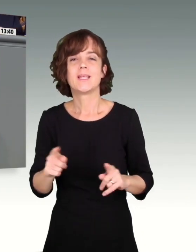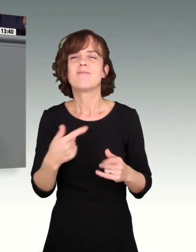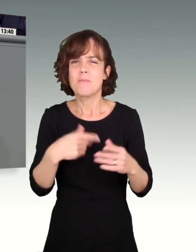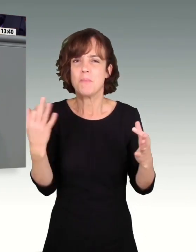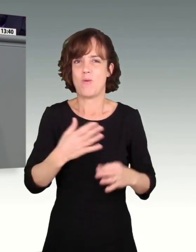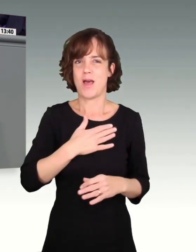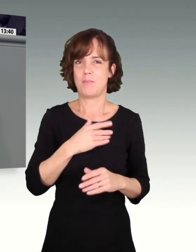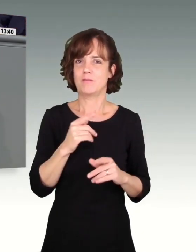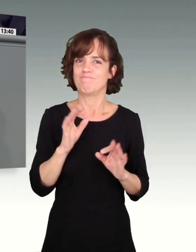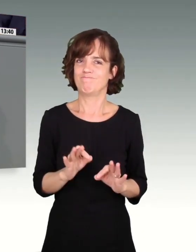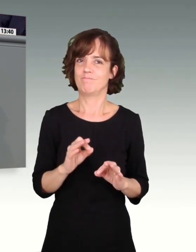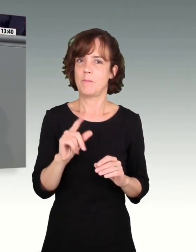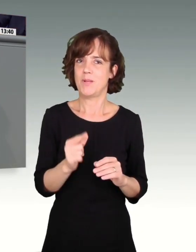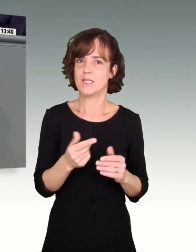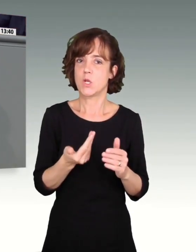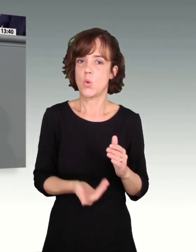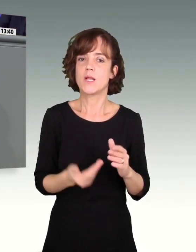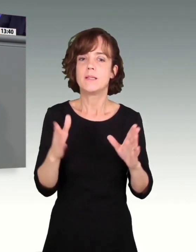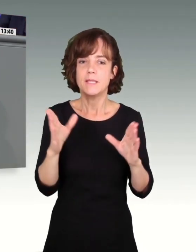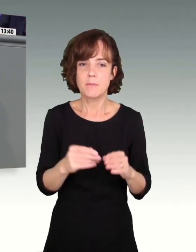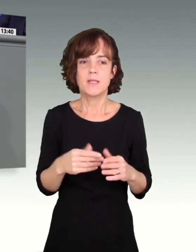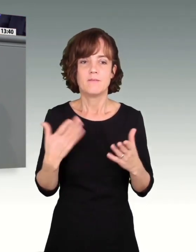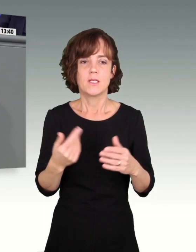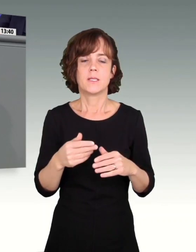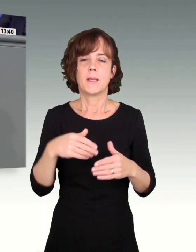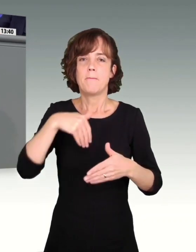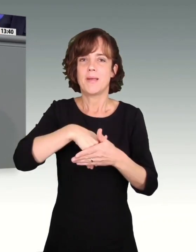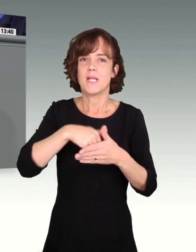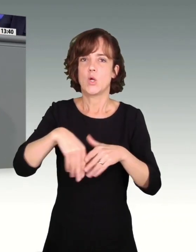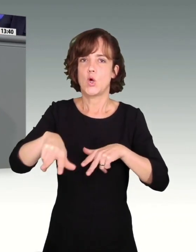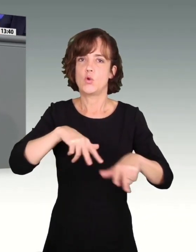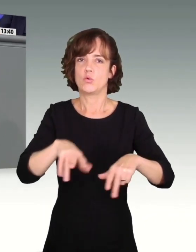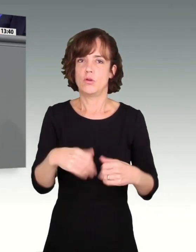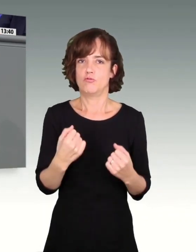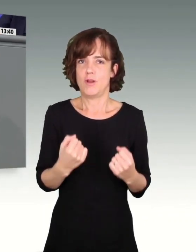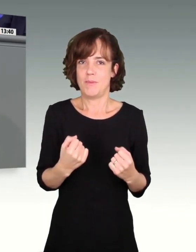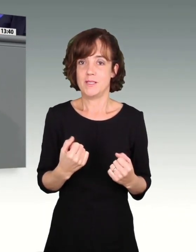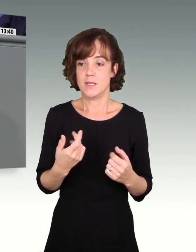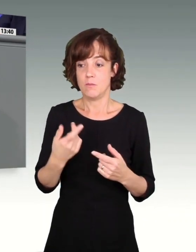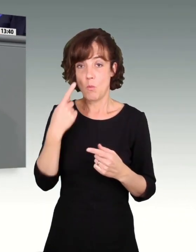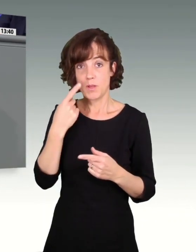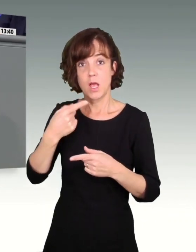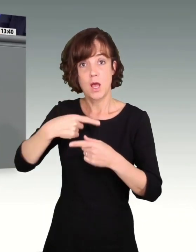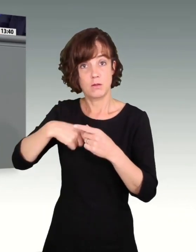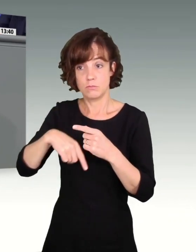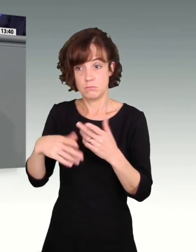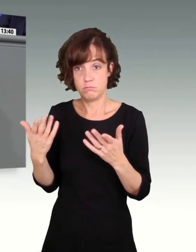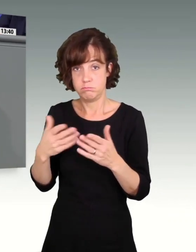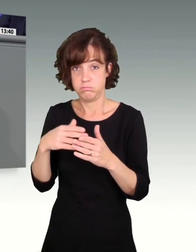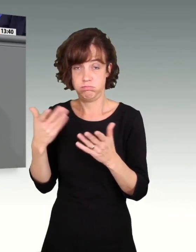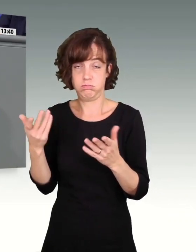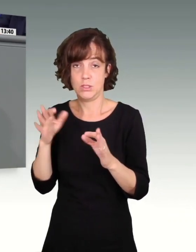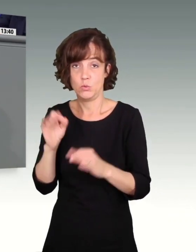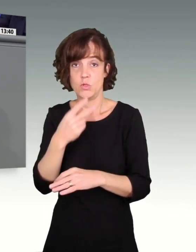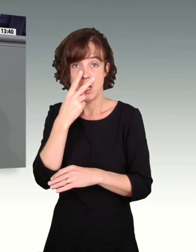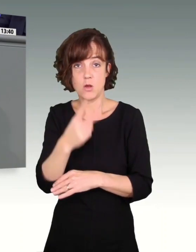Mindestlohn, um die Binnenkonjunktur zu stabilisieren. Diese Wirtschaft ist momentan durch die Talsöhne hindurch. Wir dürfen nächstes